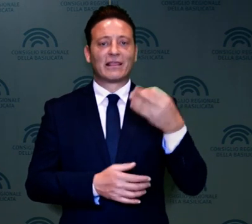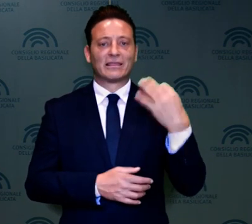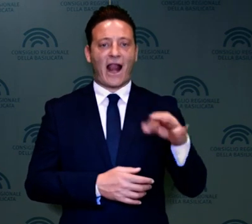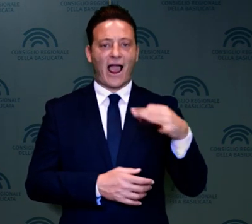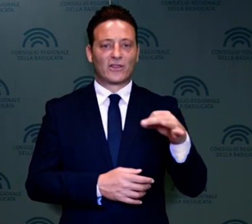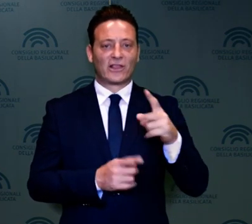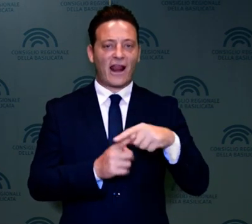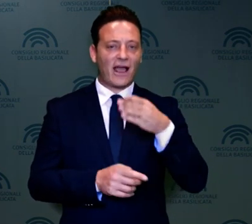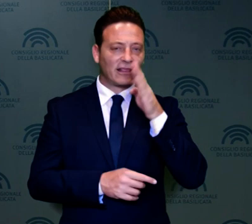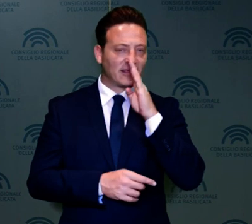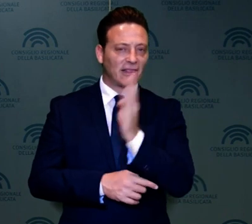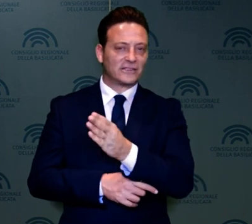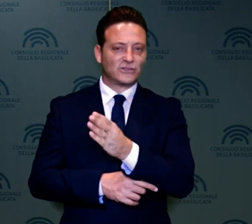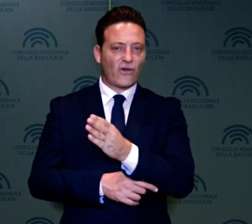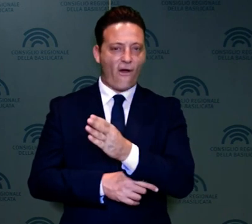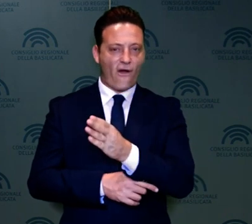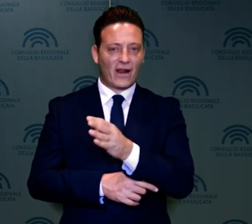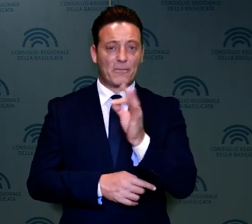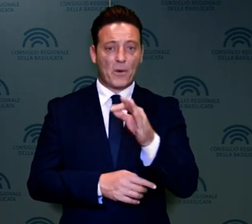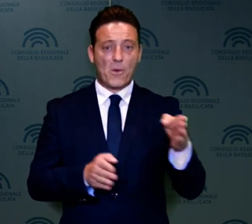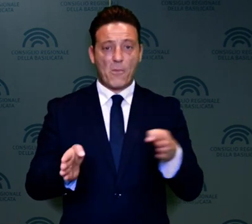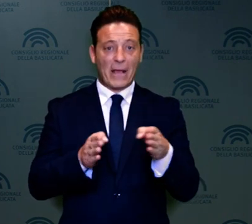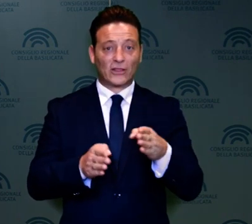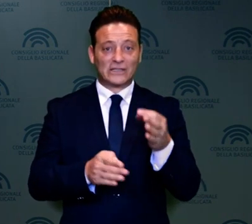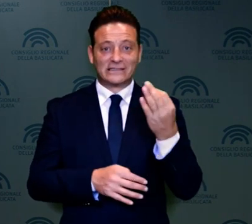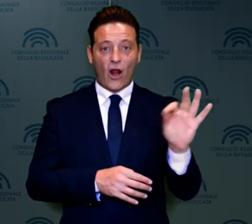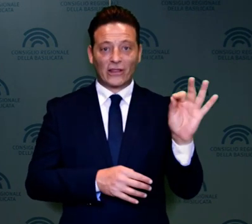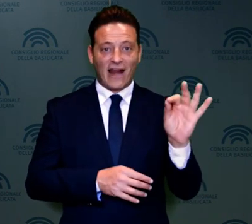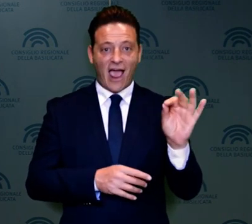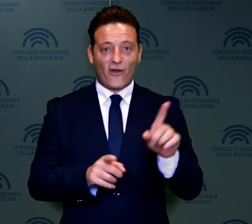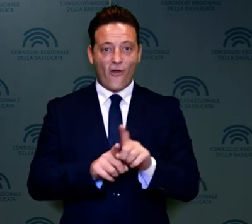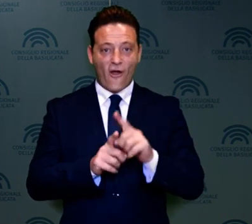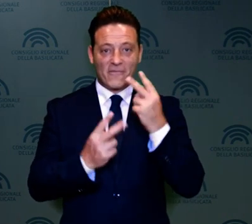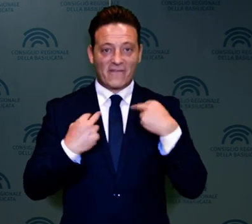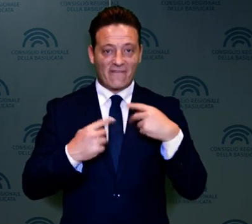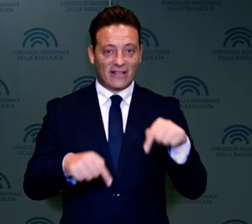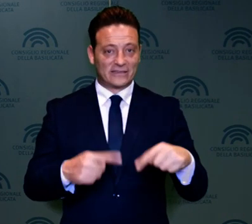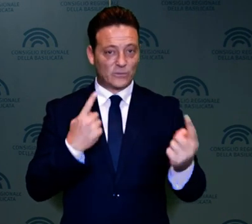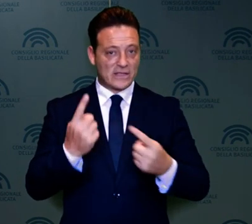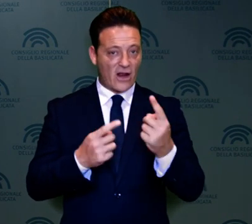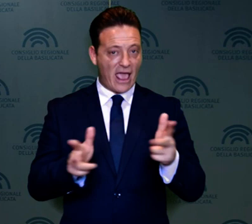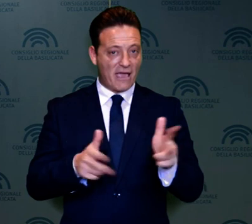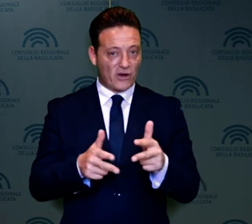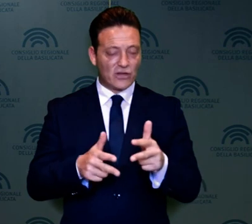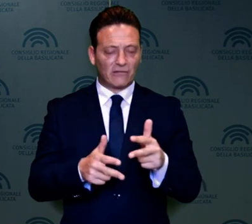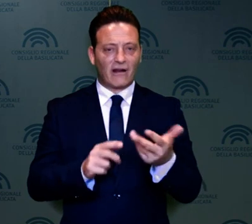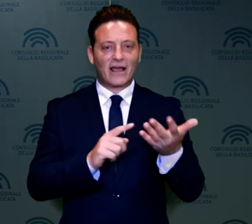talento e della dedizione, che in un momento straordinario come quello che stiamo vivendo, rappresentano un